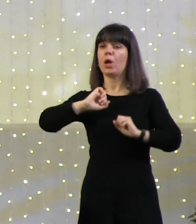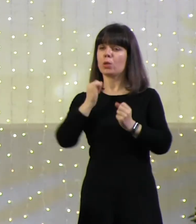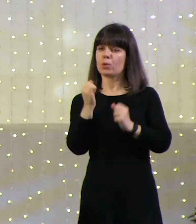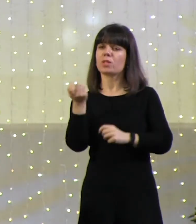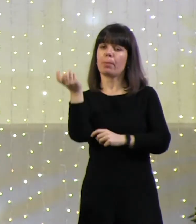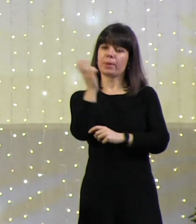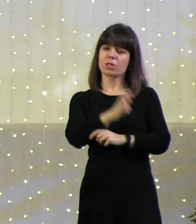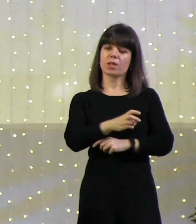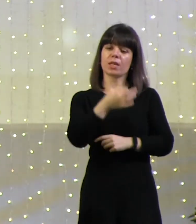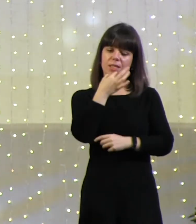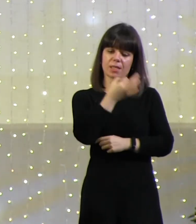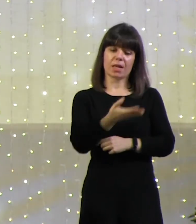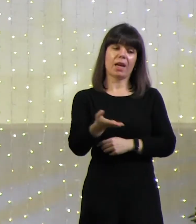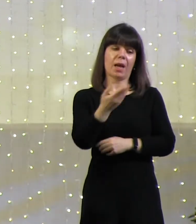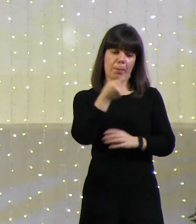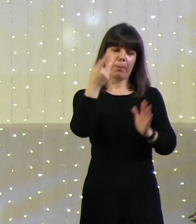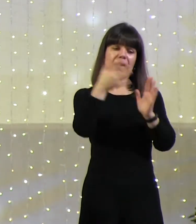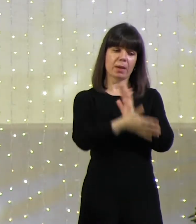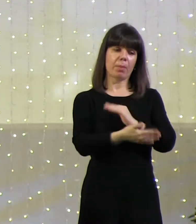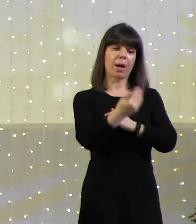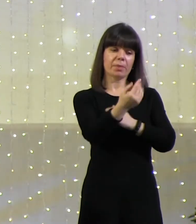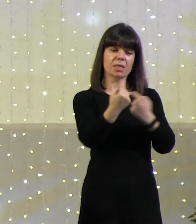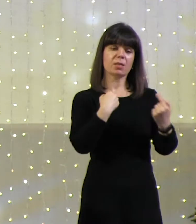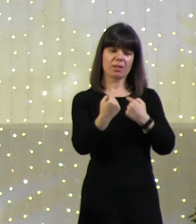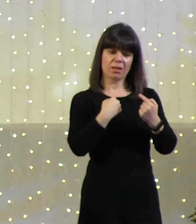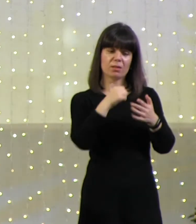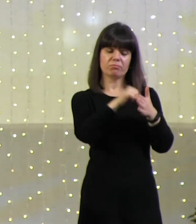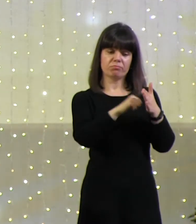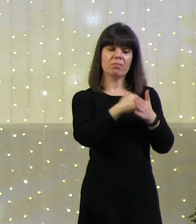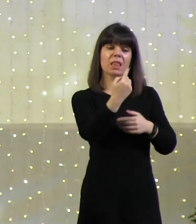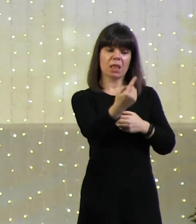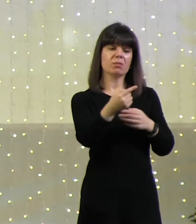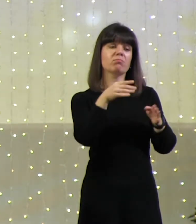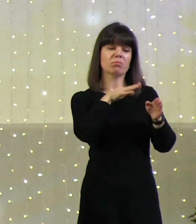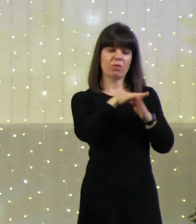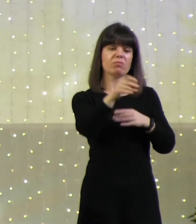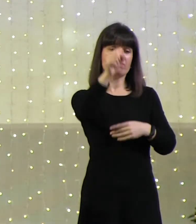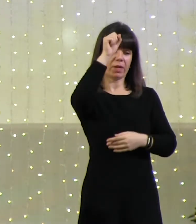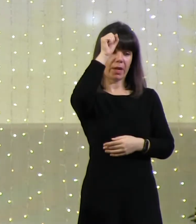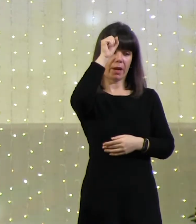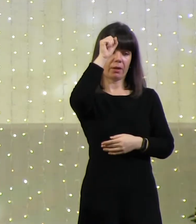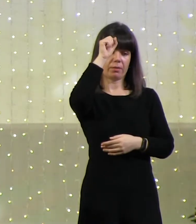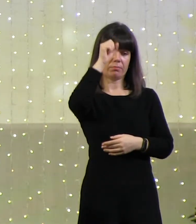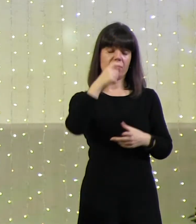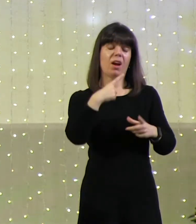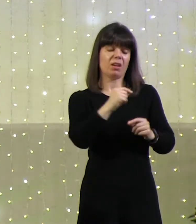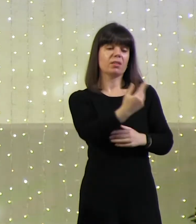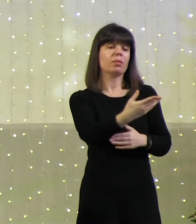понимаем. Ты страдаешь, потому что ты согрешил. Где ты согрешил?